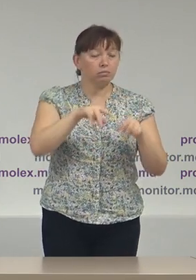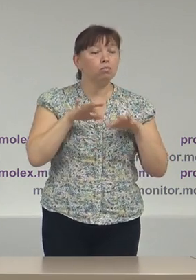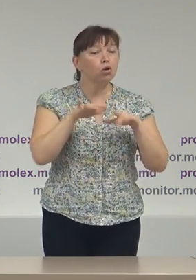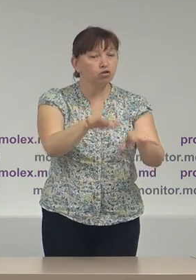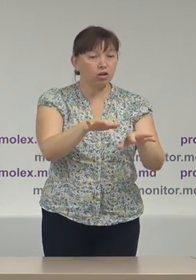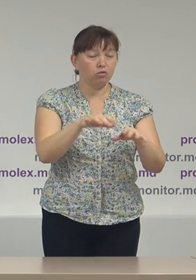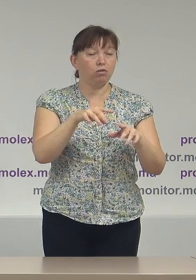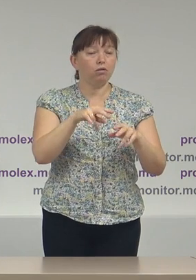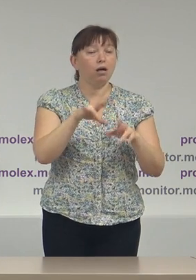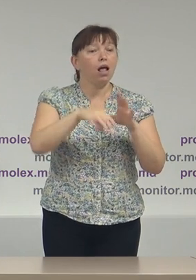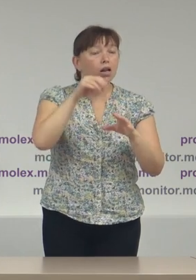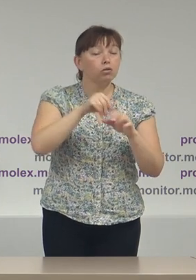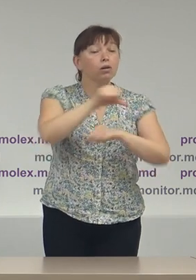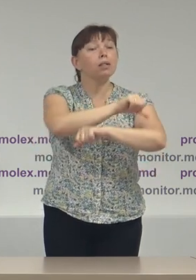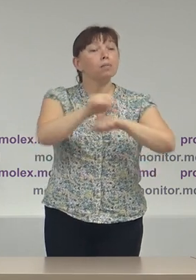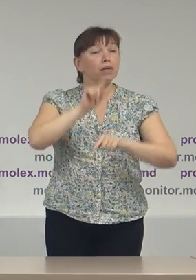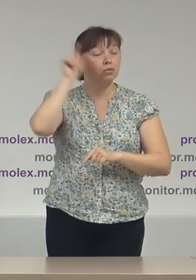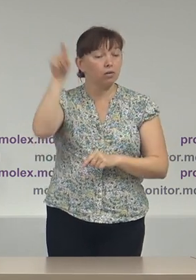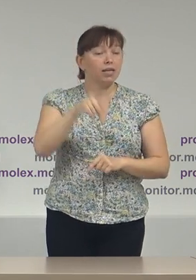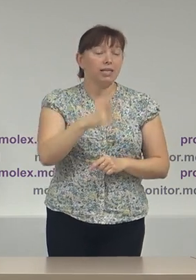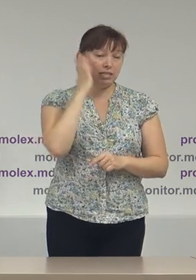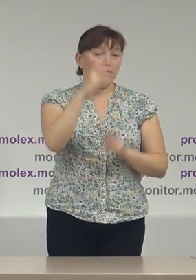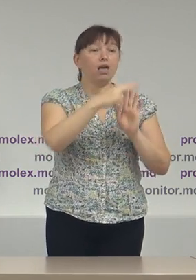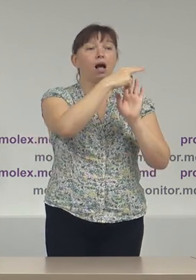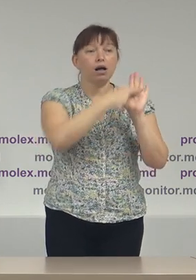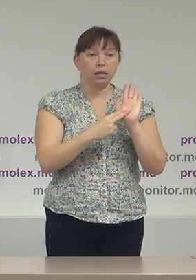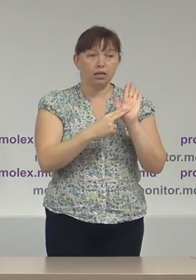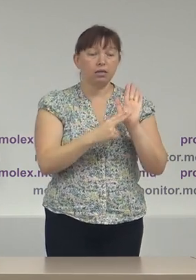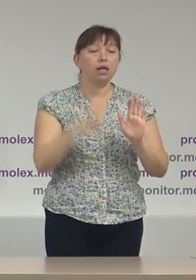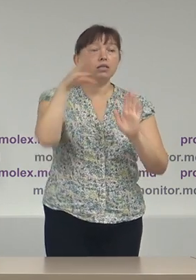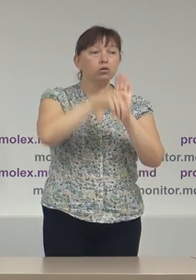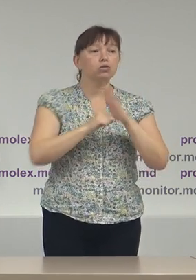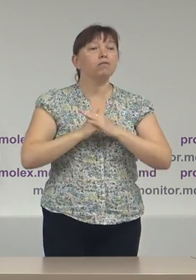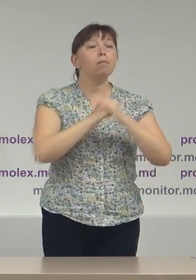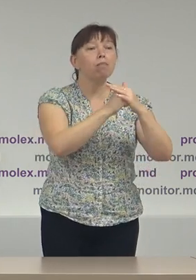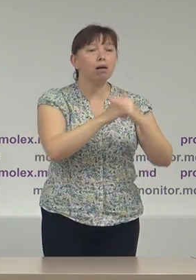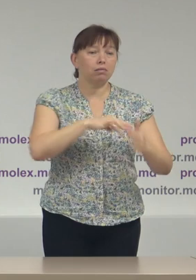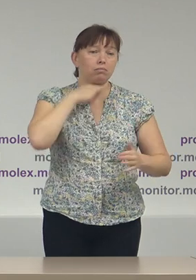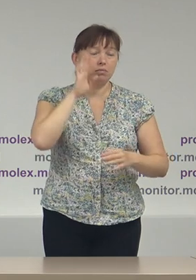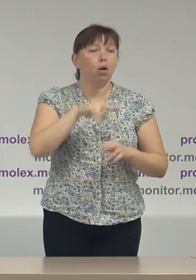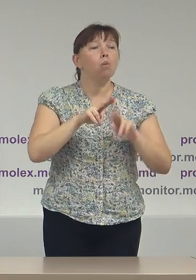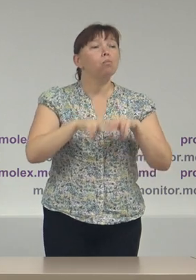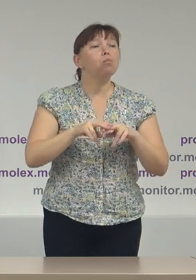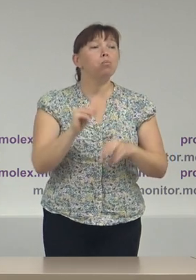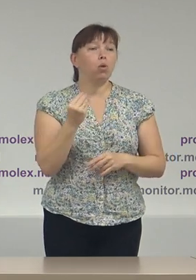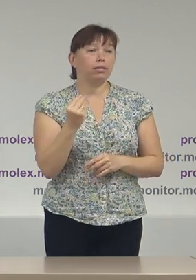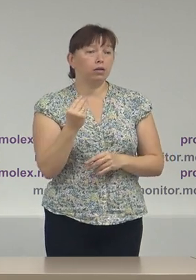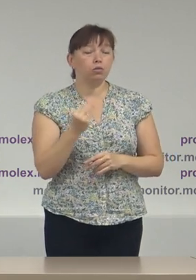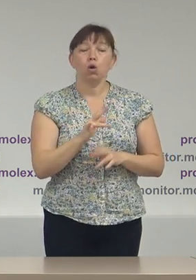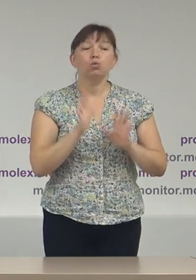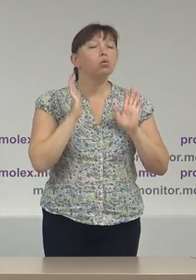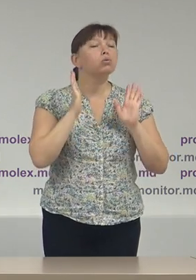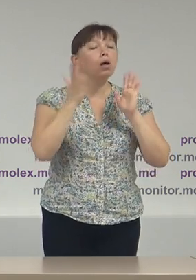peste hotarele țării să fie acreditați inclusiv în baza buletinului de identitate și nu doar a